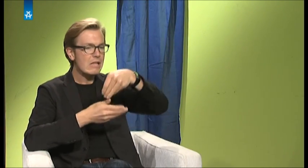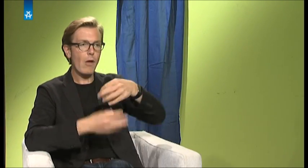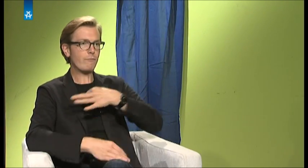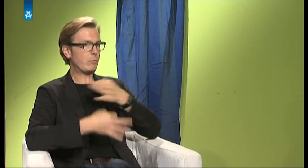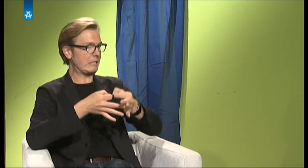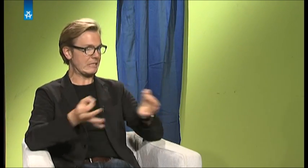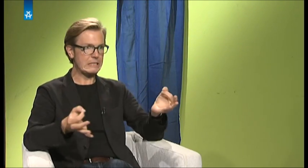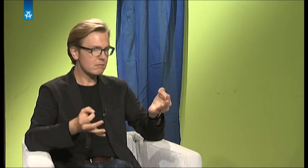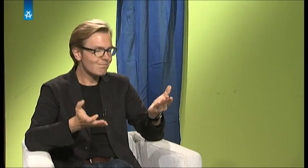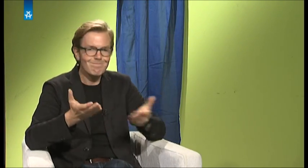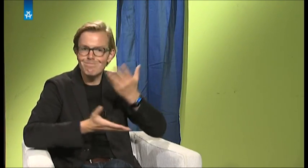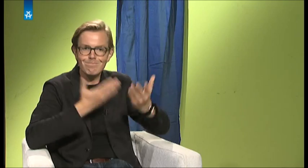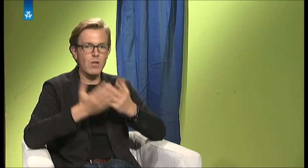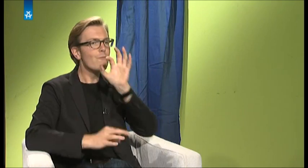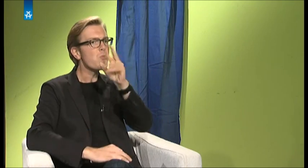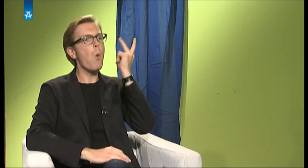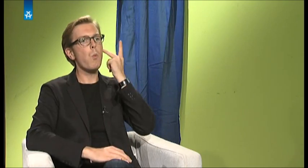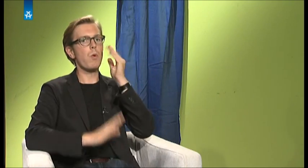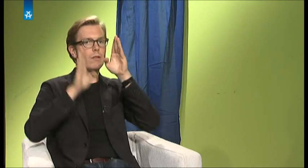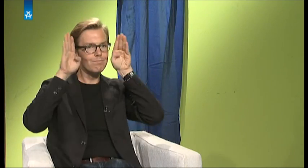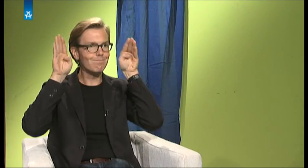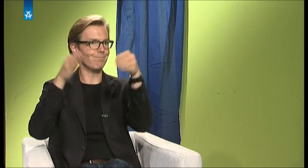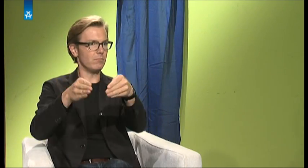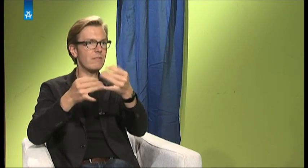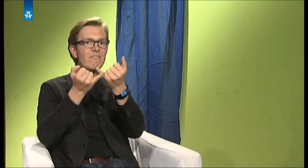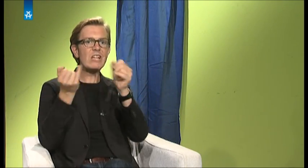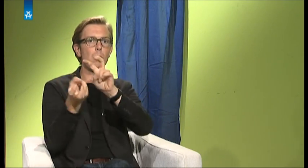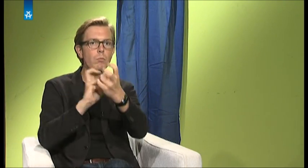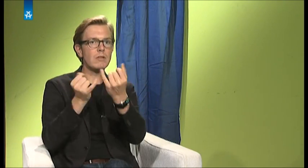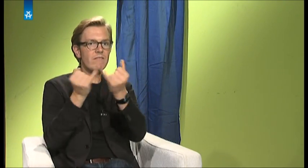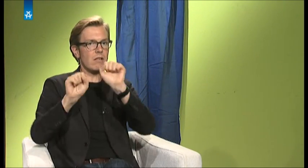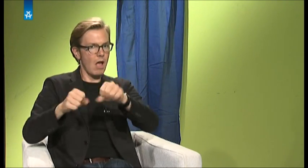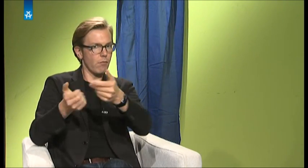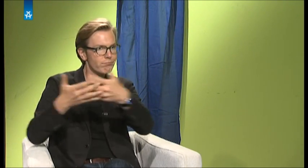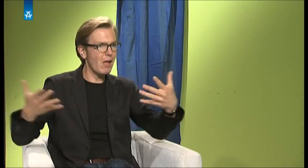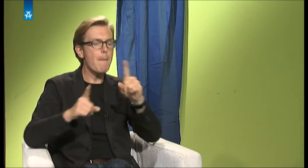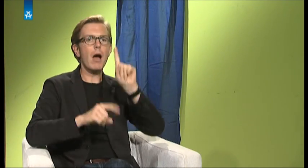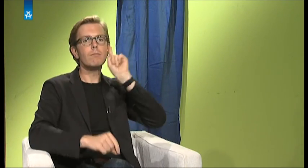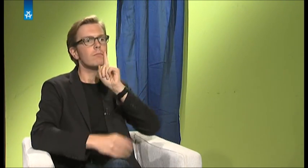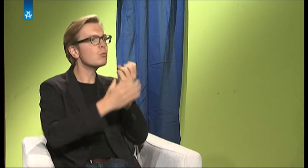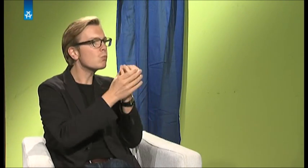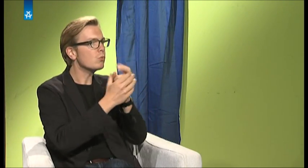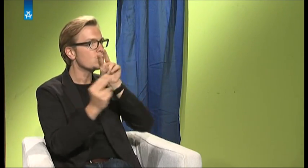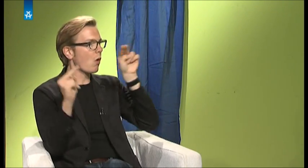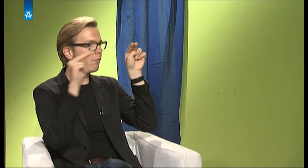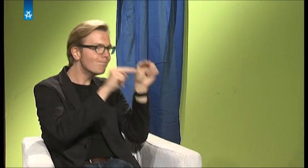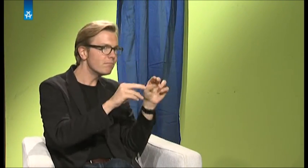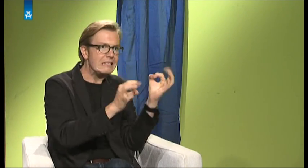zu wenig war. Es war eher Materialien für hörende Menschen. Aber die kulturellen Aspekte von tauben Menschen und von der Gehörlosenkultur, die sind in den